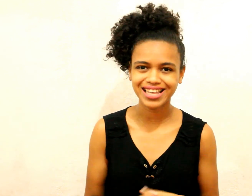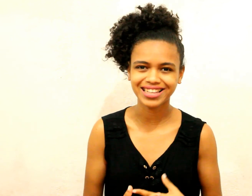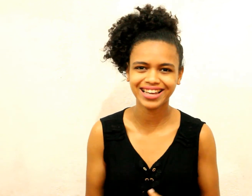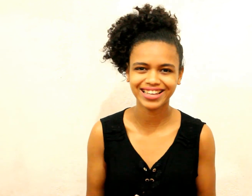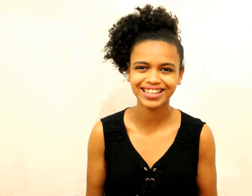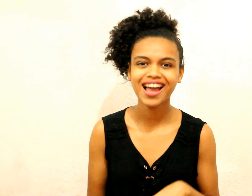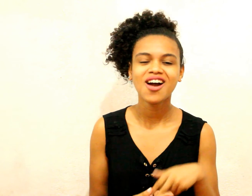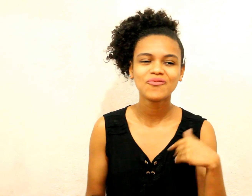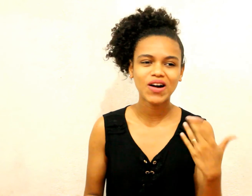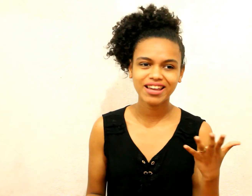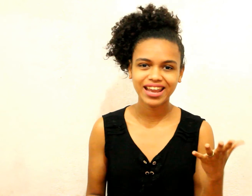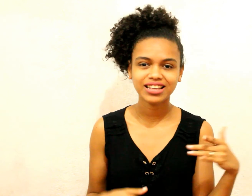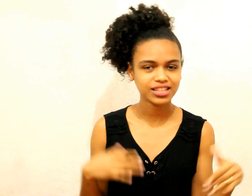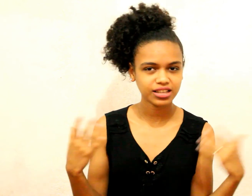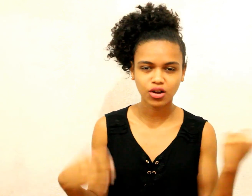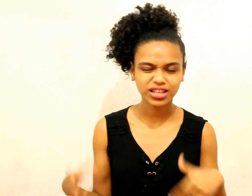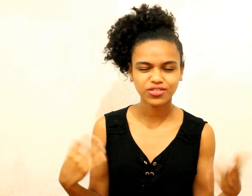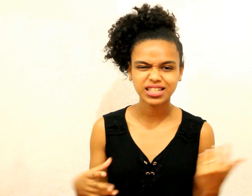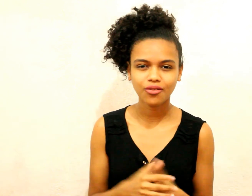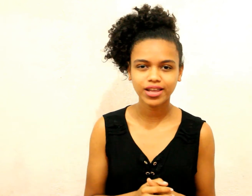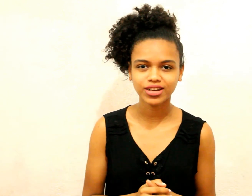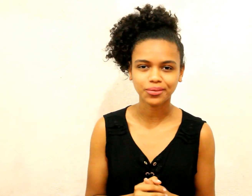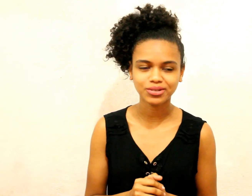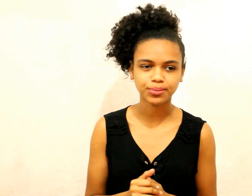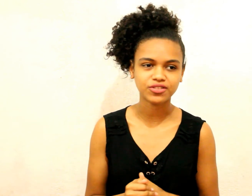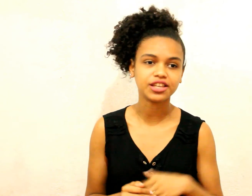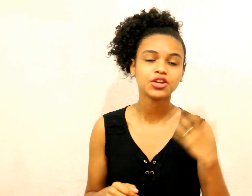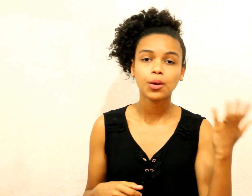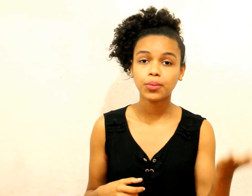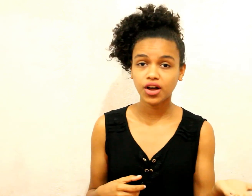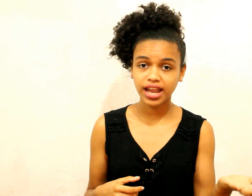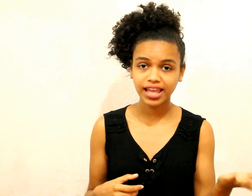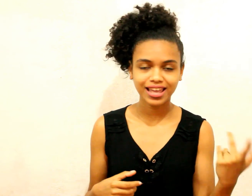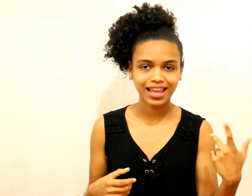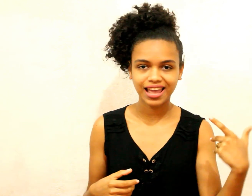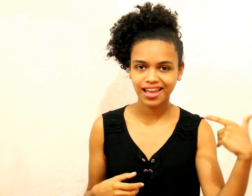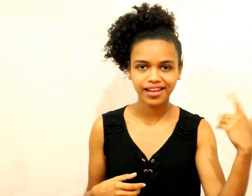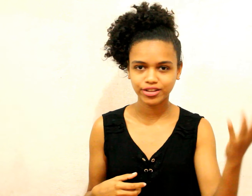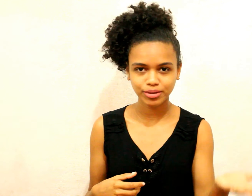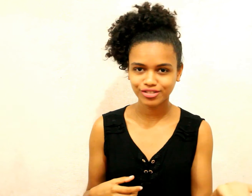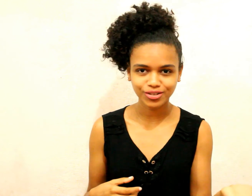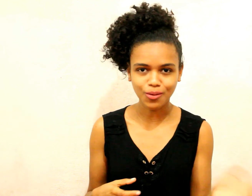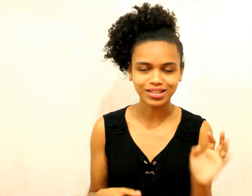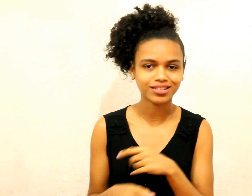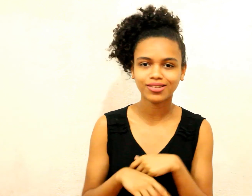cedinha ainda Porém Se Qualquer dia eu faço até uma aqui No canal pra mostrar pra vocês Porém É Eu também não tinha no começo Então